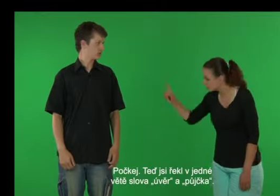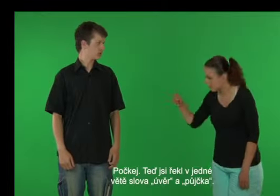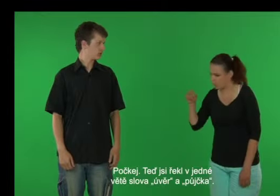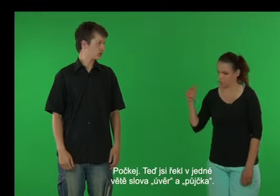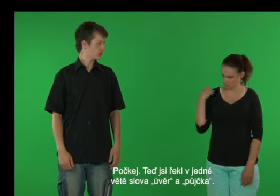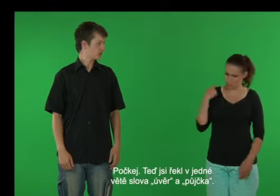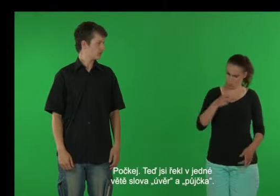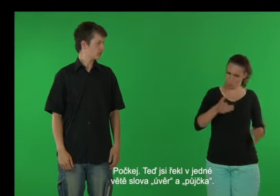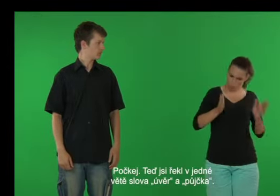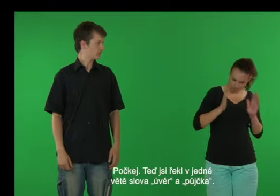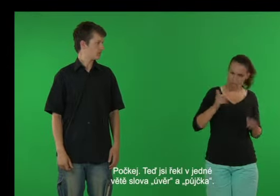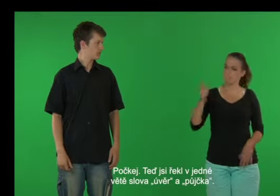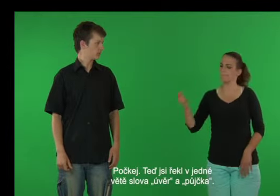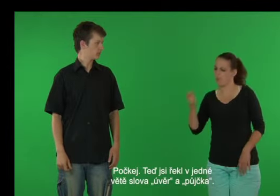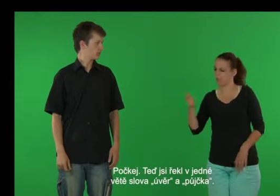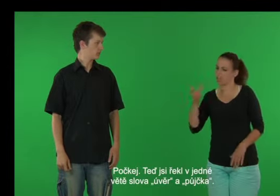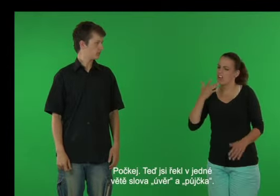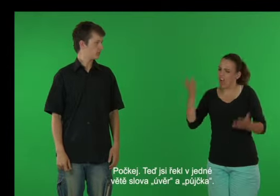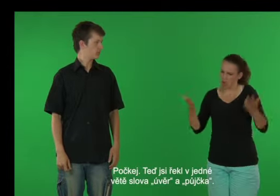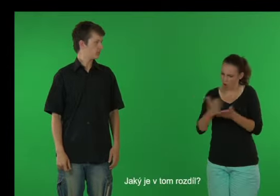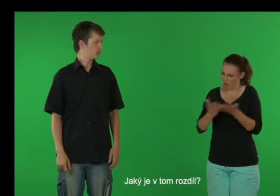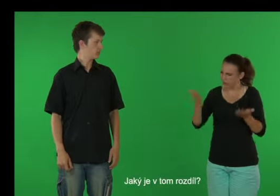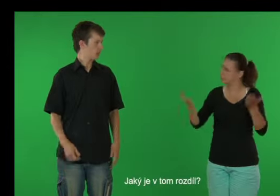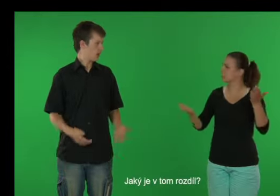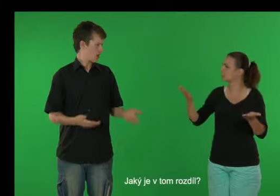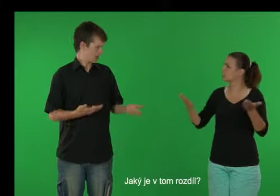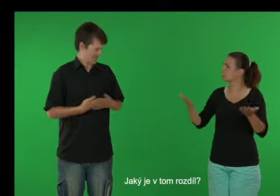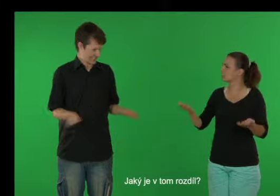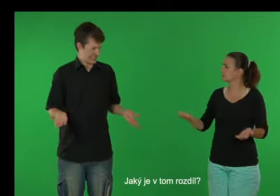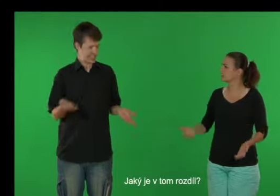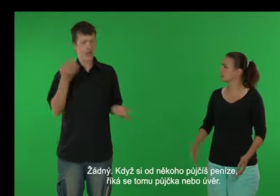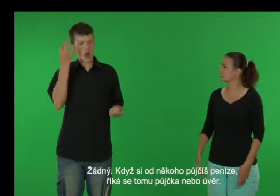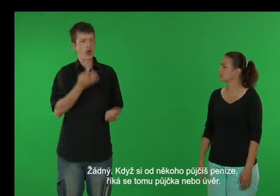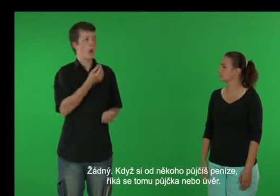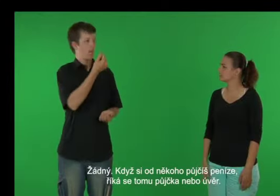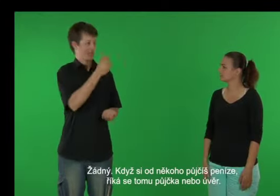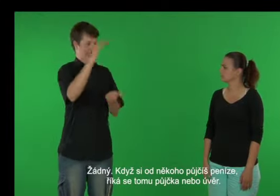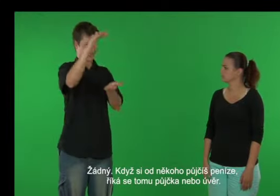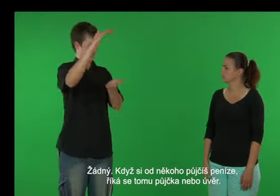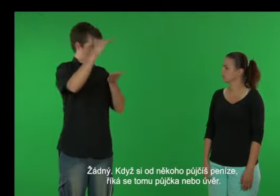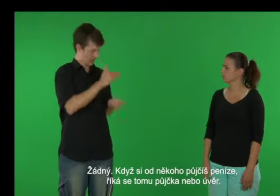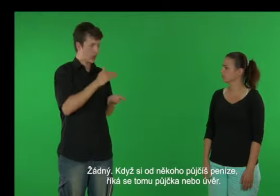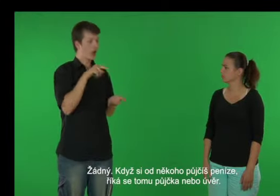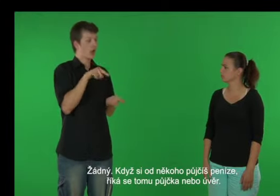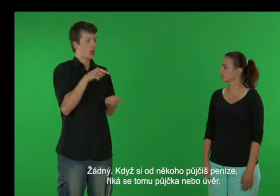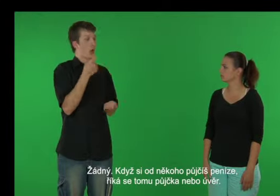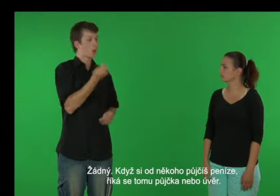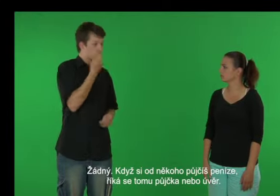Počkej, teď si řekl v jedné větě slova úvěr a půjčka. Jaký je v tom rozdíl? Žádný. Když si od někoho